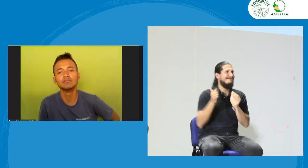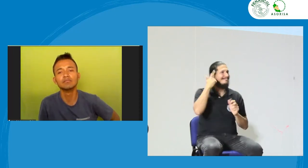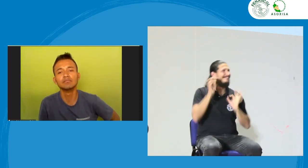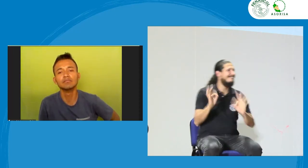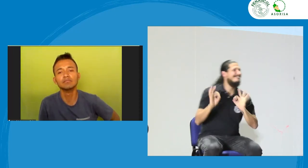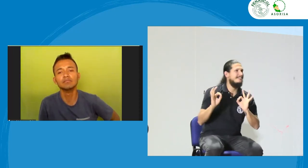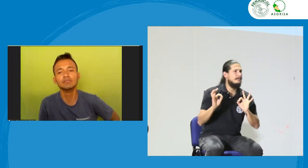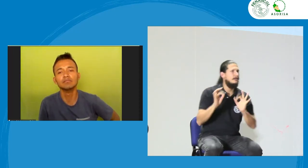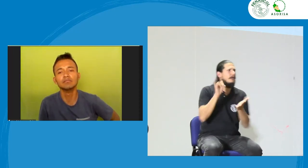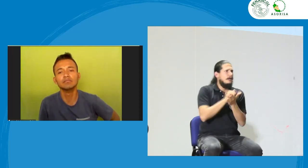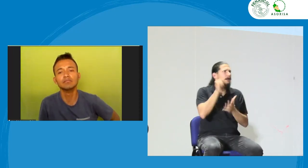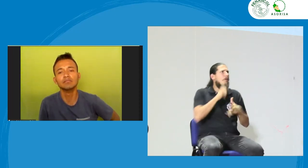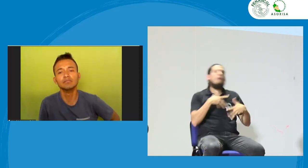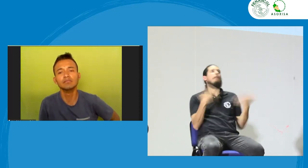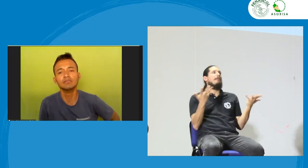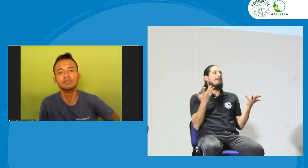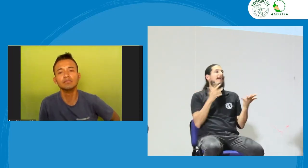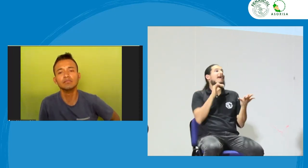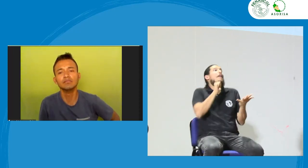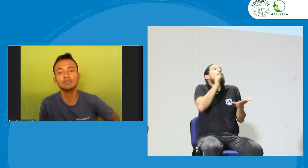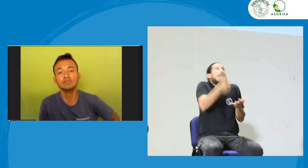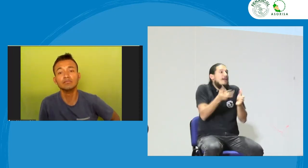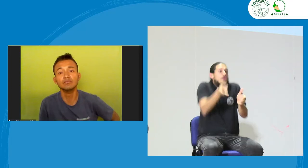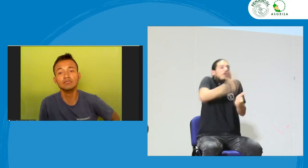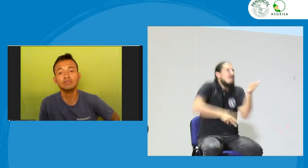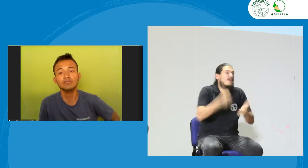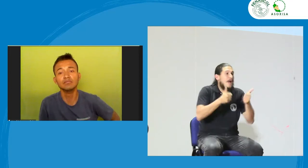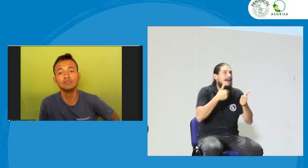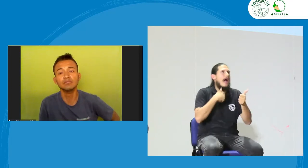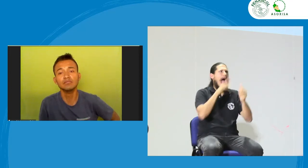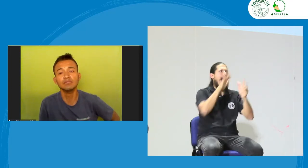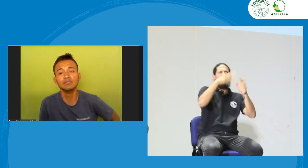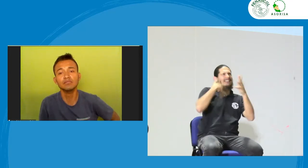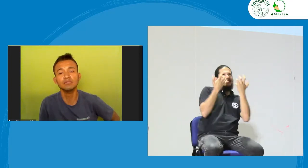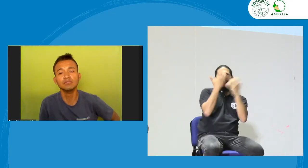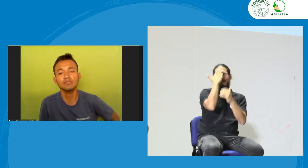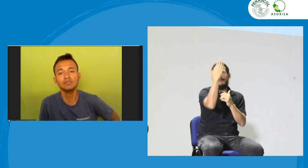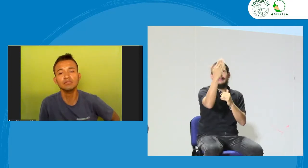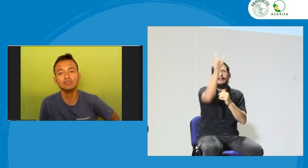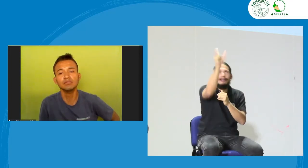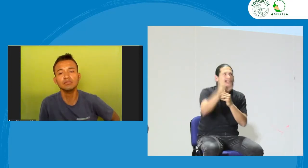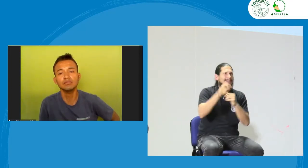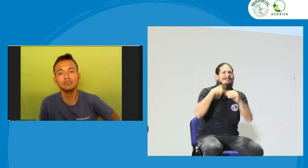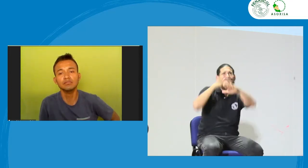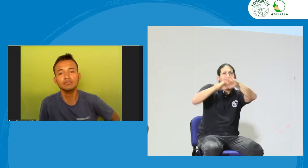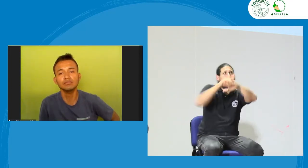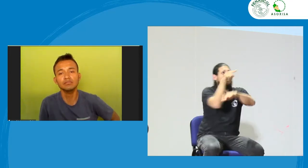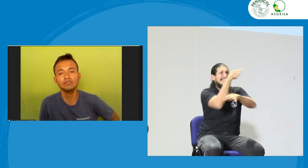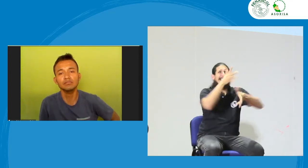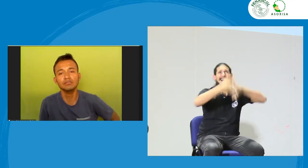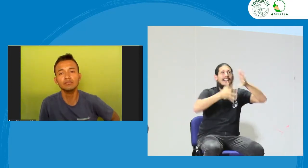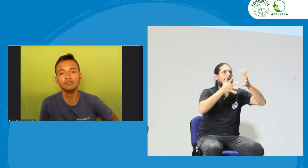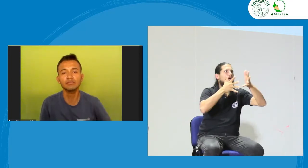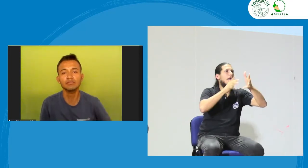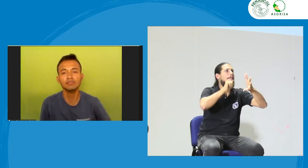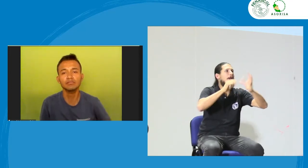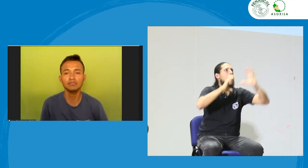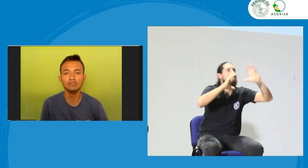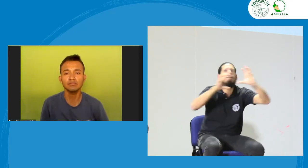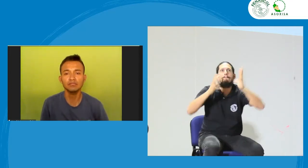vida está supremamente bien está completa está preparadísima la persona que se está postulando entonces ¿qué es lo peor de esto? entonces yo voy y le